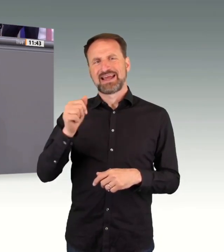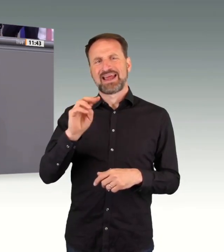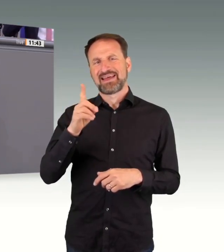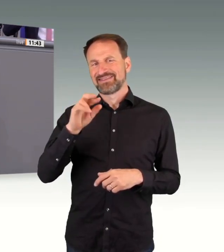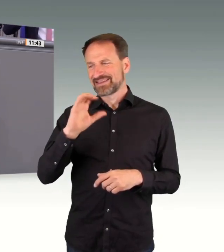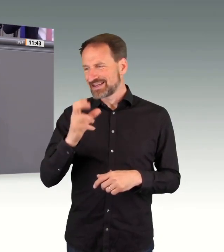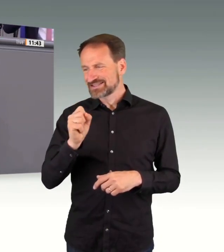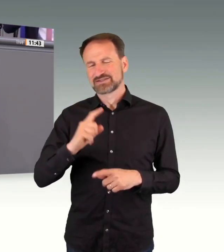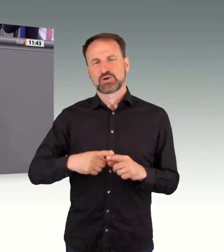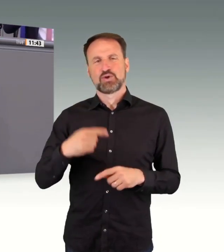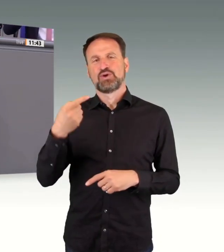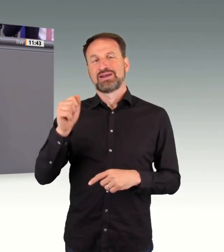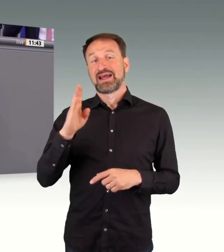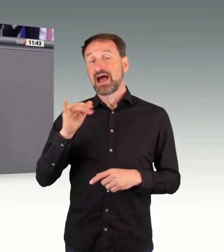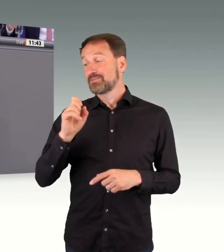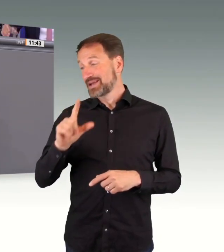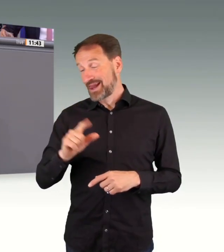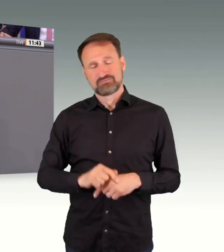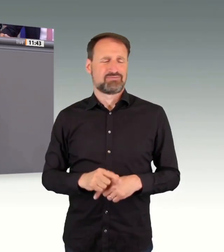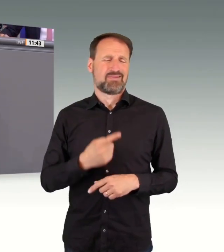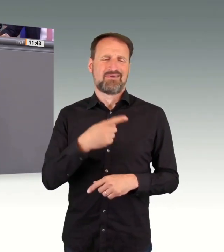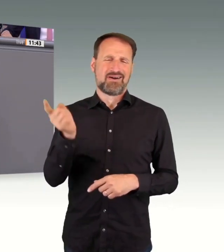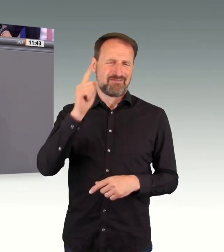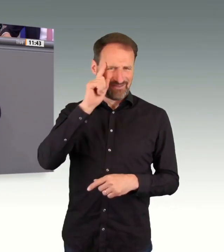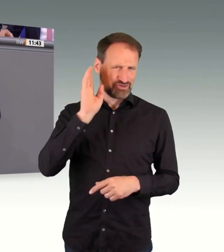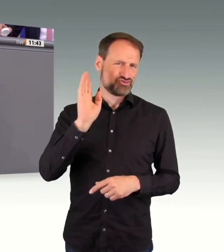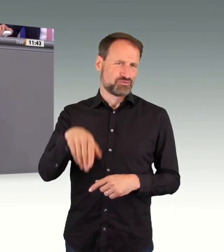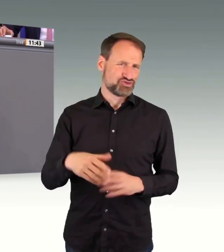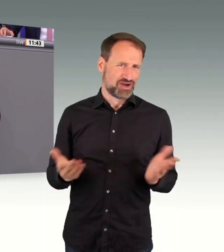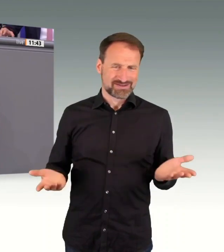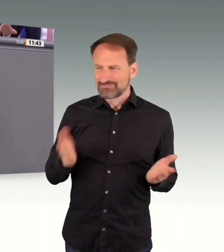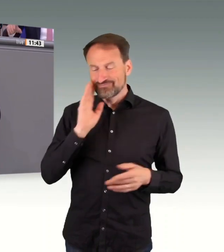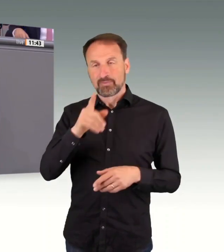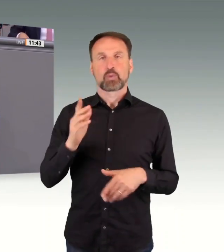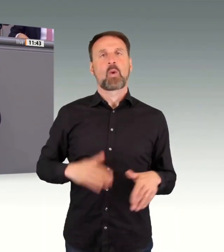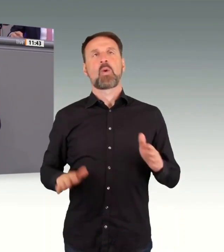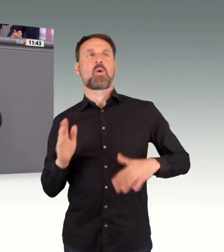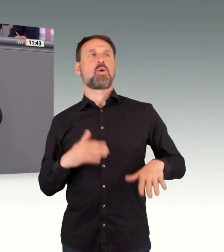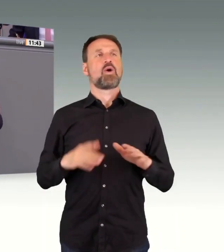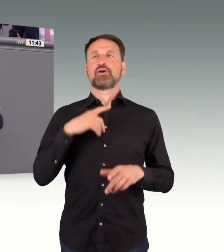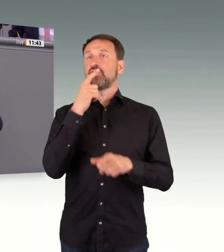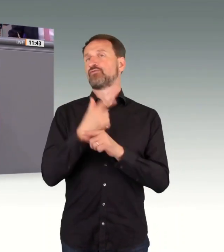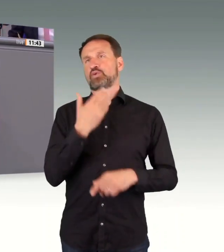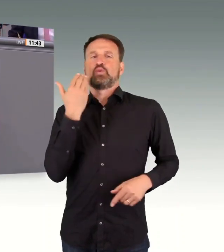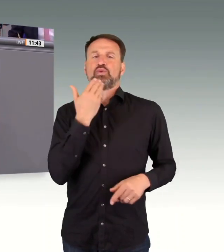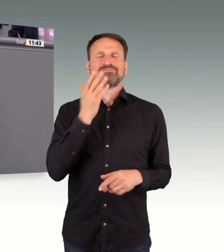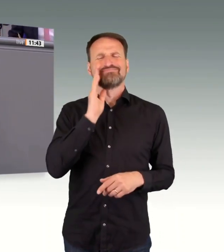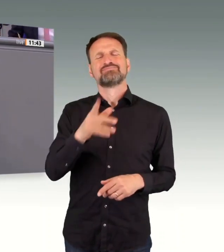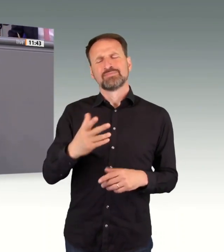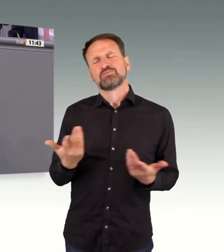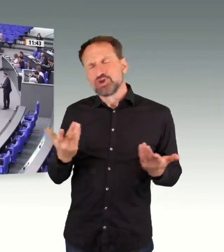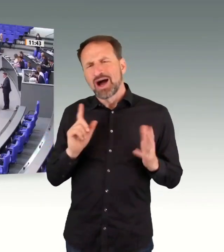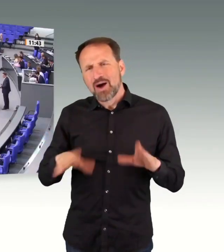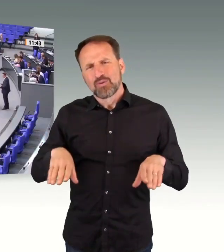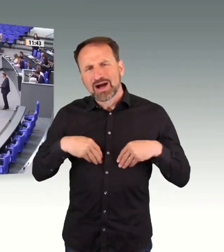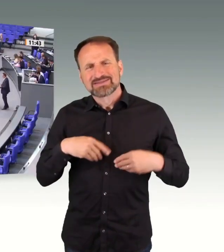Stehlen Sie sich nicht permanent aus der Verantwortung. Stehen Sie zu dem, wie Sie mit uns zusammen regiert haben, lieber Kollege.